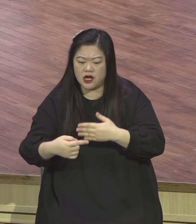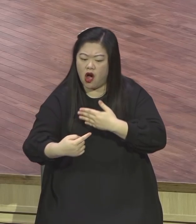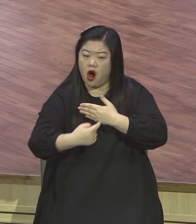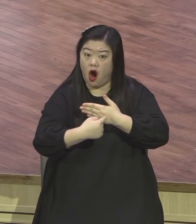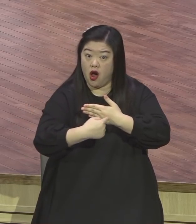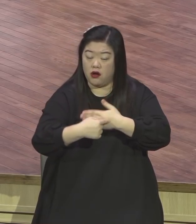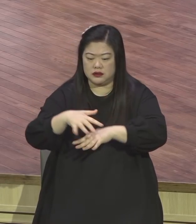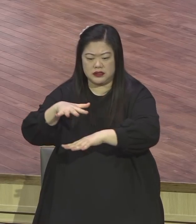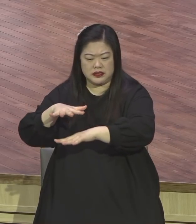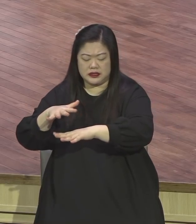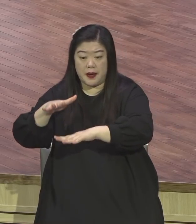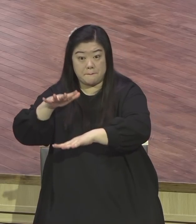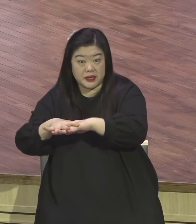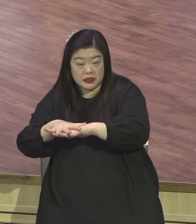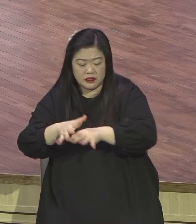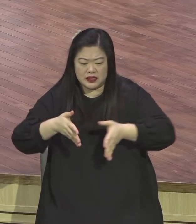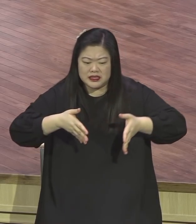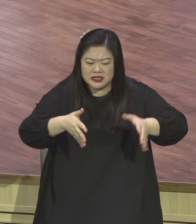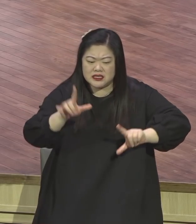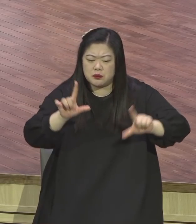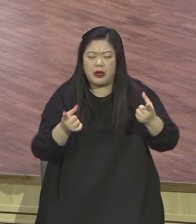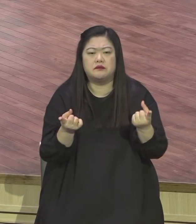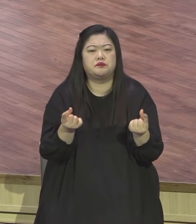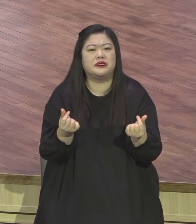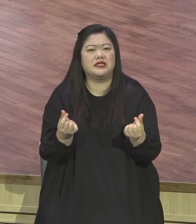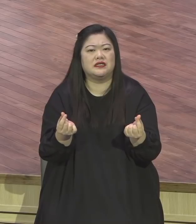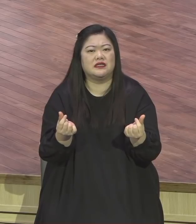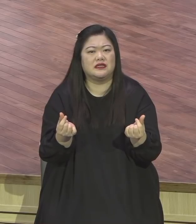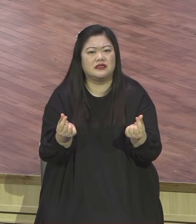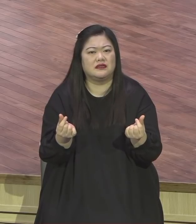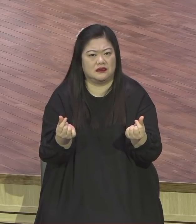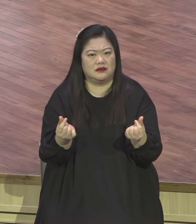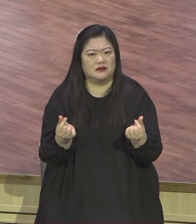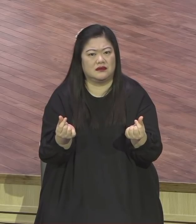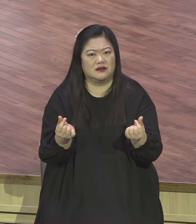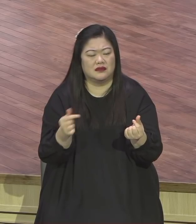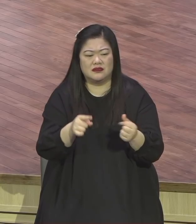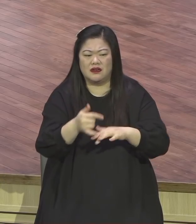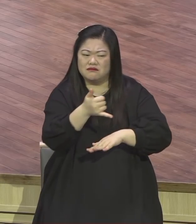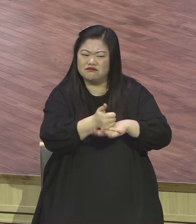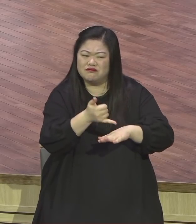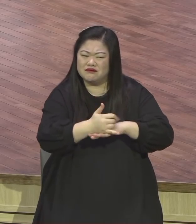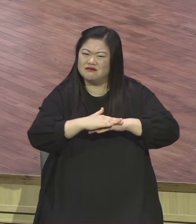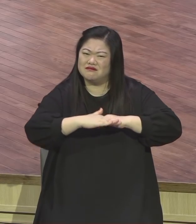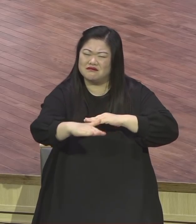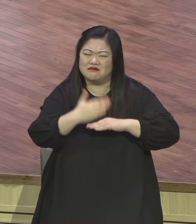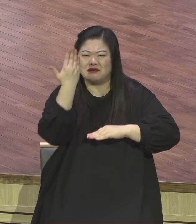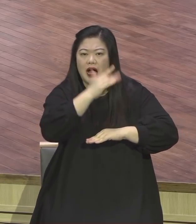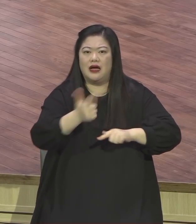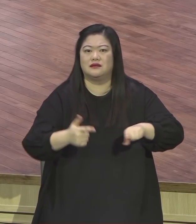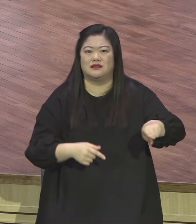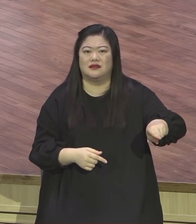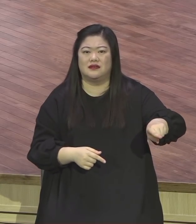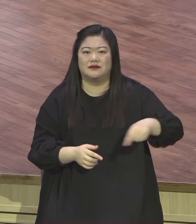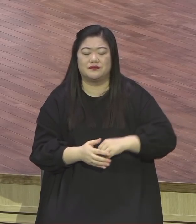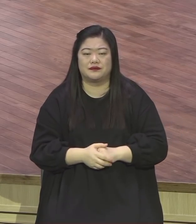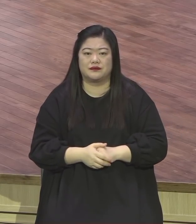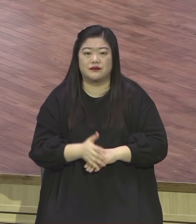정도로 그렇게 농지가 잘 제대로 되어 있지 않았어요. 시를 뿌리면 바람이